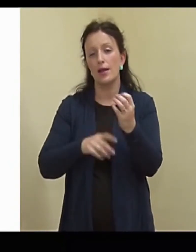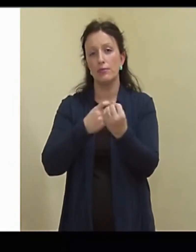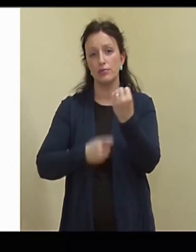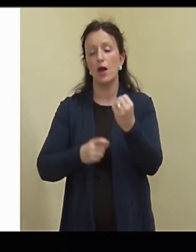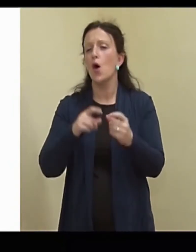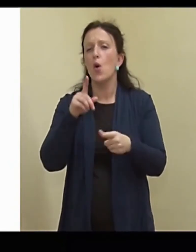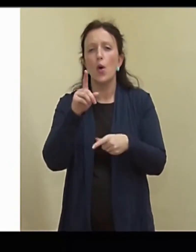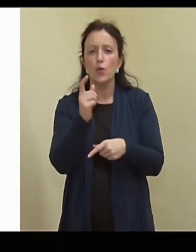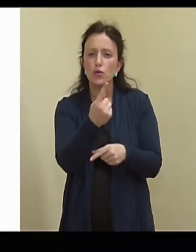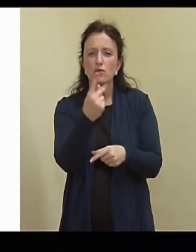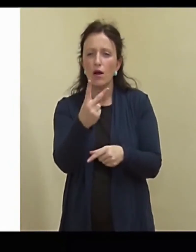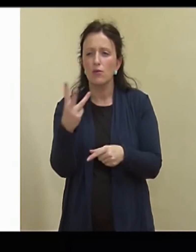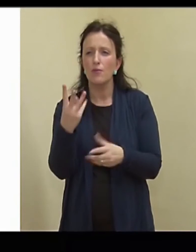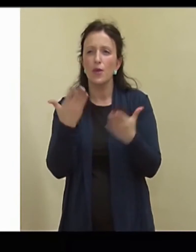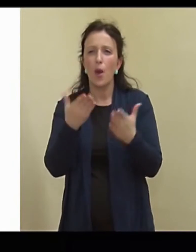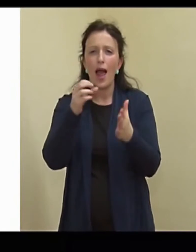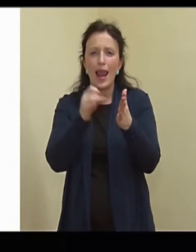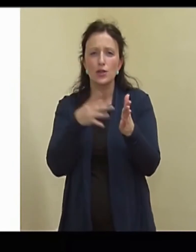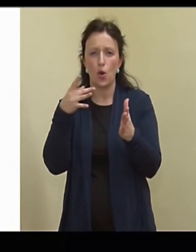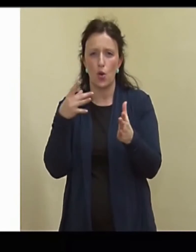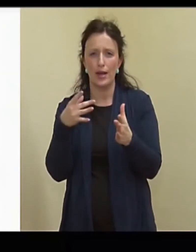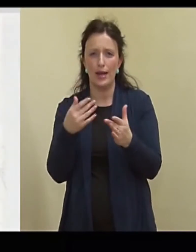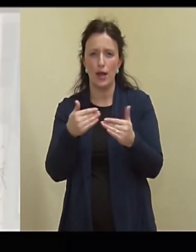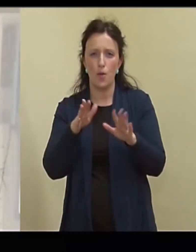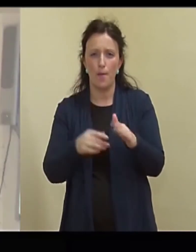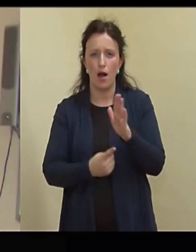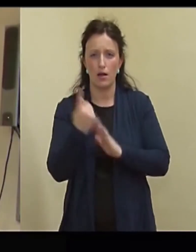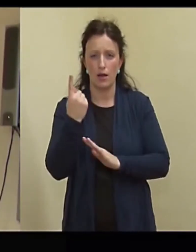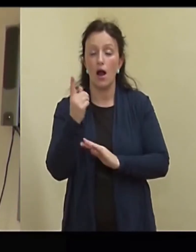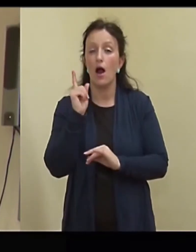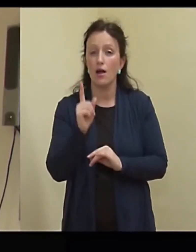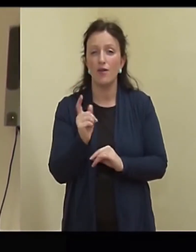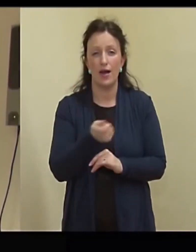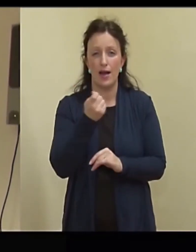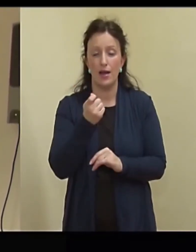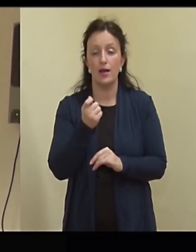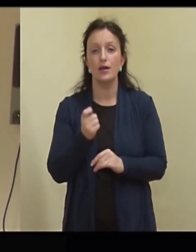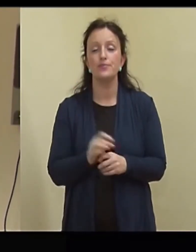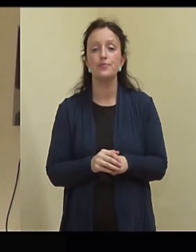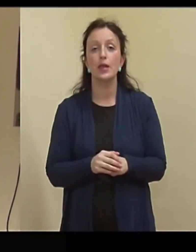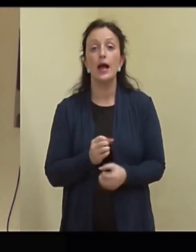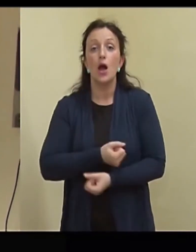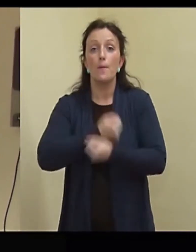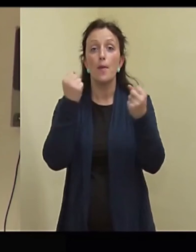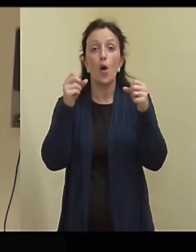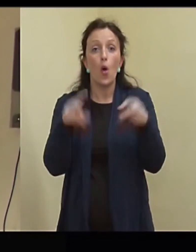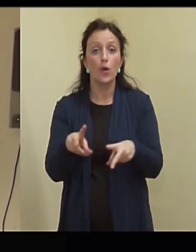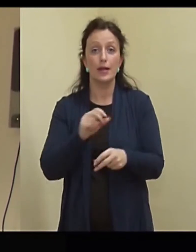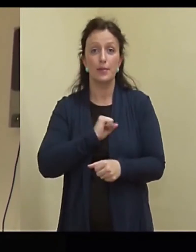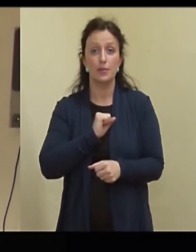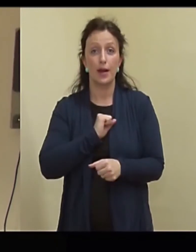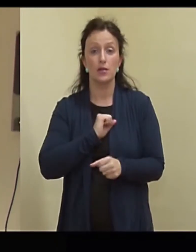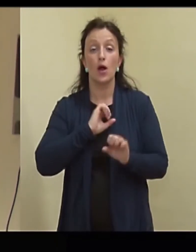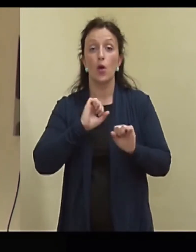elektroonilise vidin, aga neid on ikka väga, väga vähe. Miks lõhkekeha on ohtlik? Kui te nüüd leiate mõne